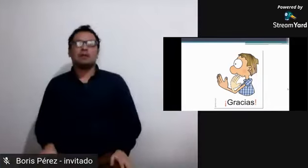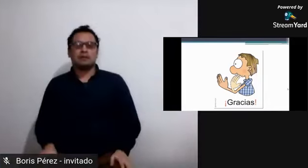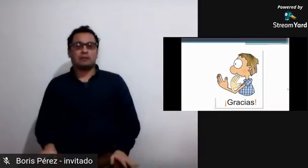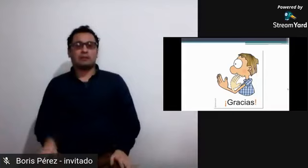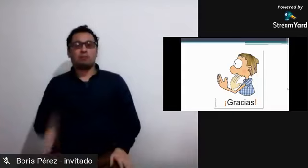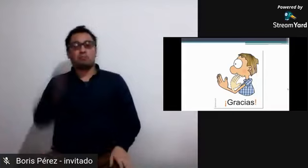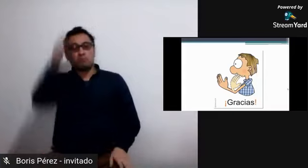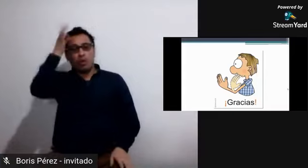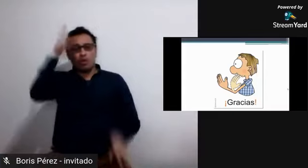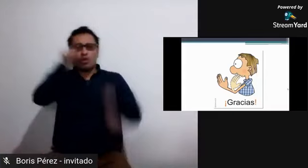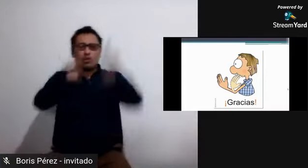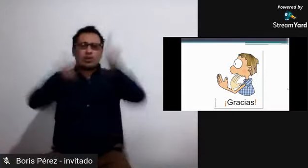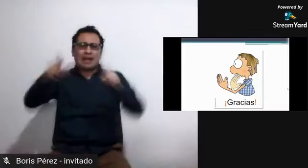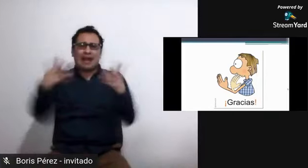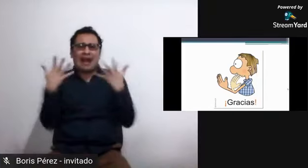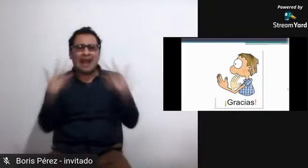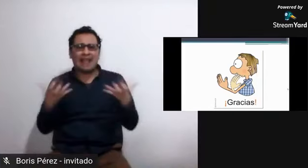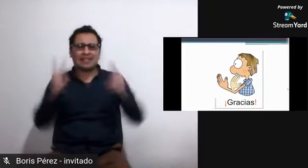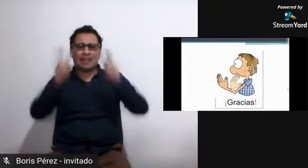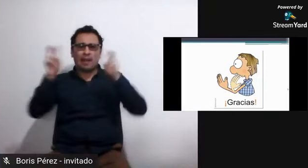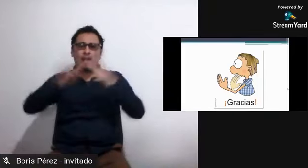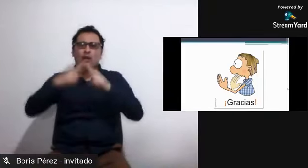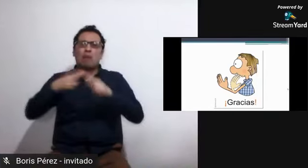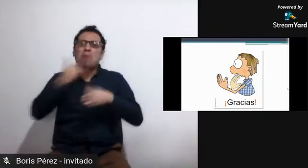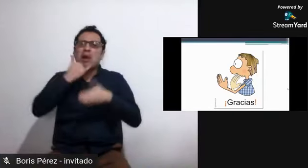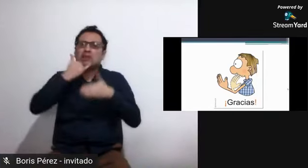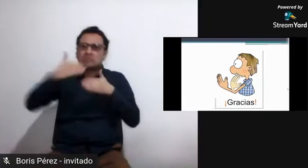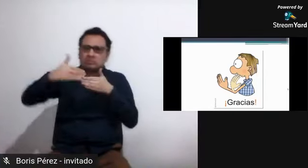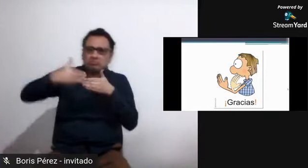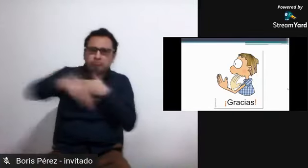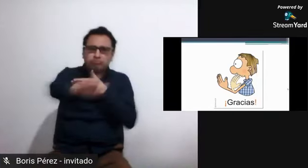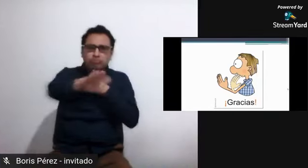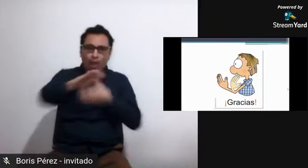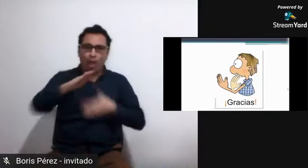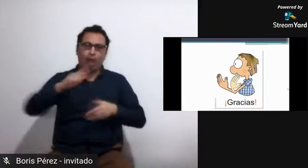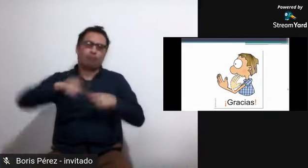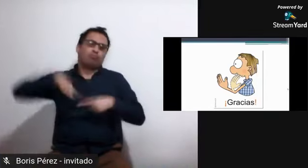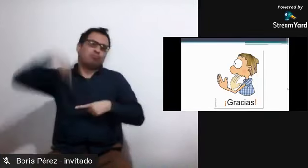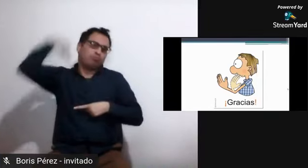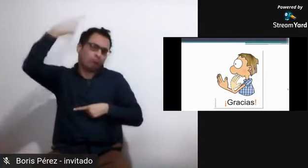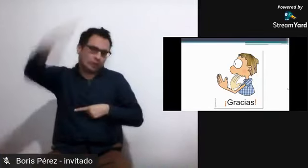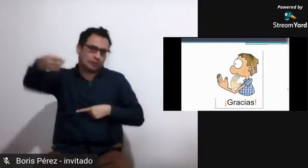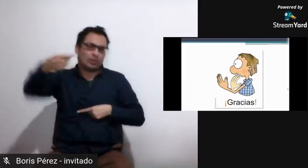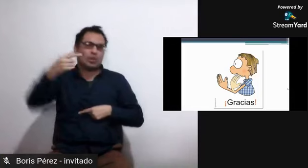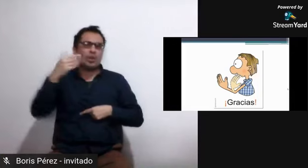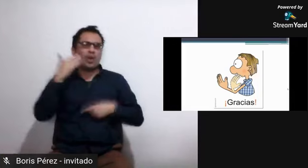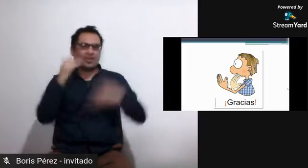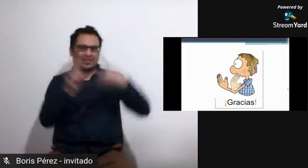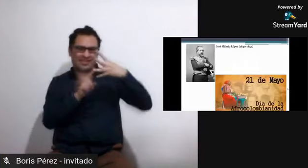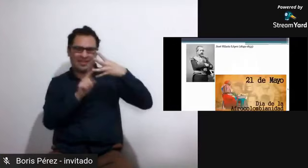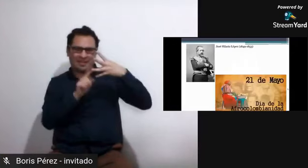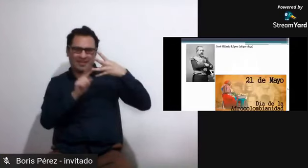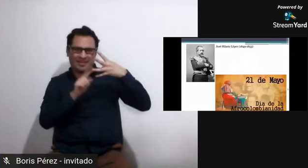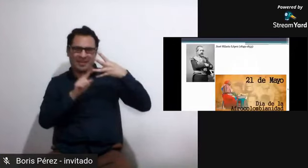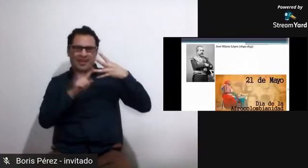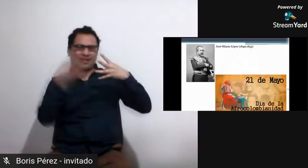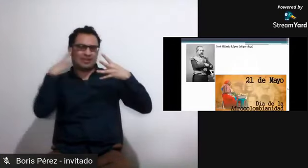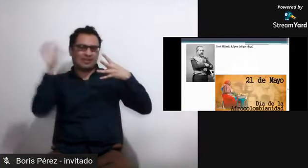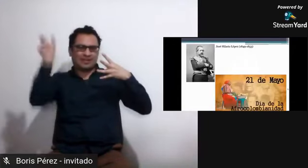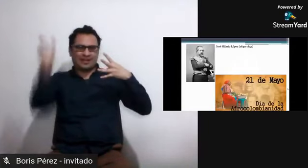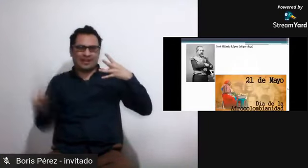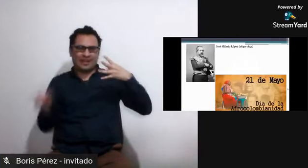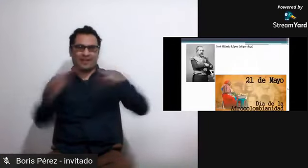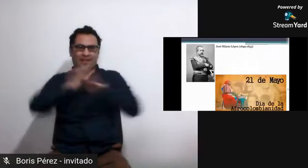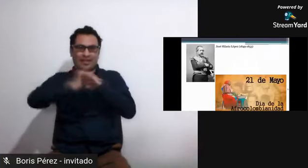Hilario, cuando se da la abolición de la esclavitud, a partir de entonces se empiezan a gestar otros